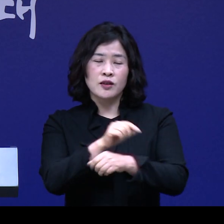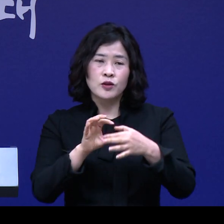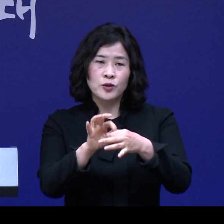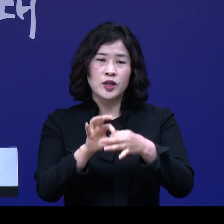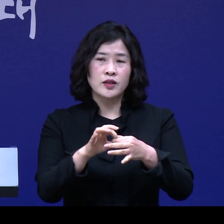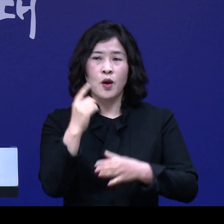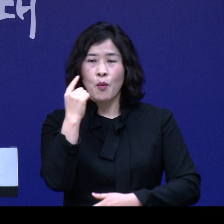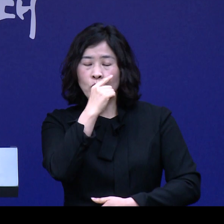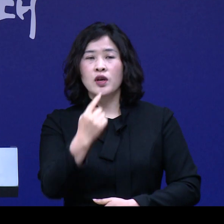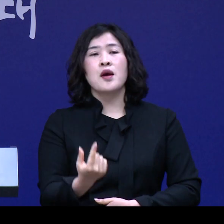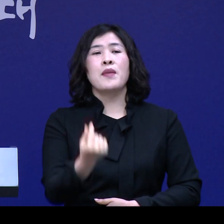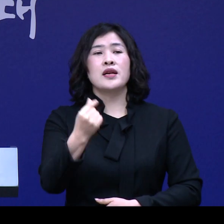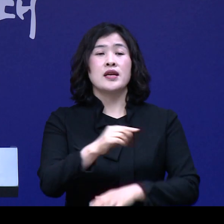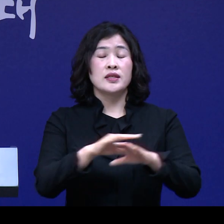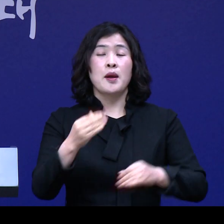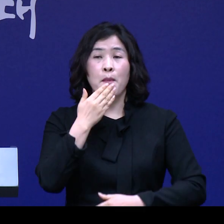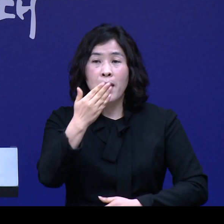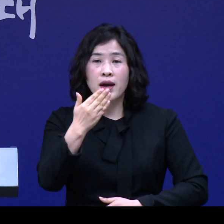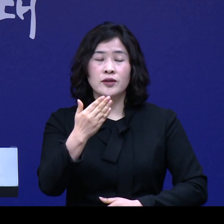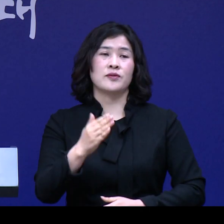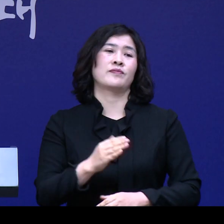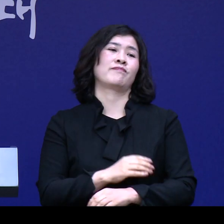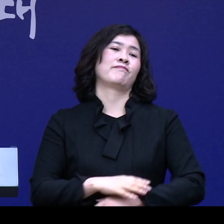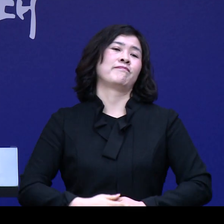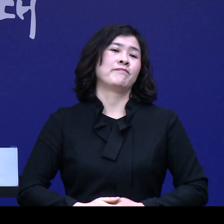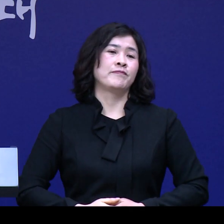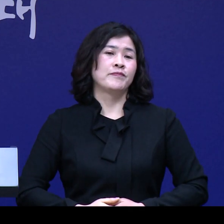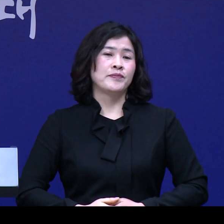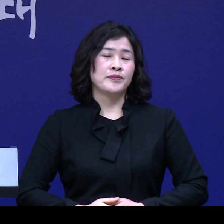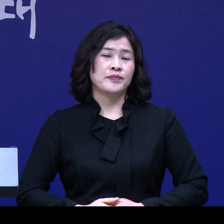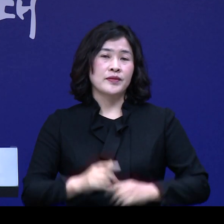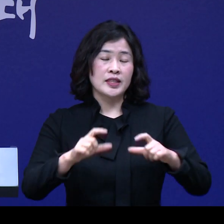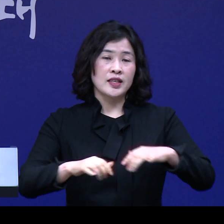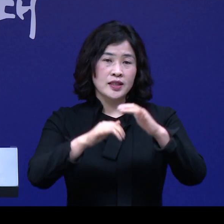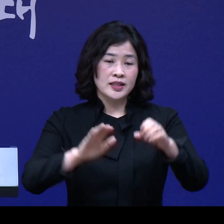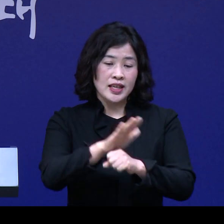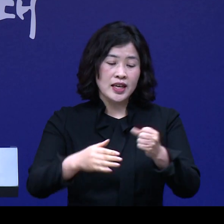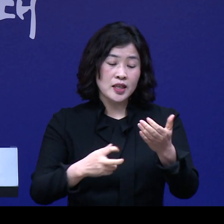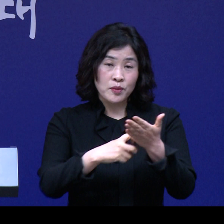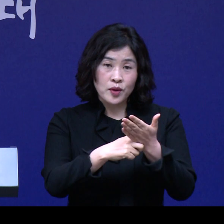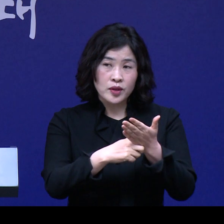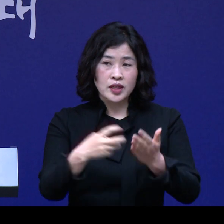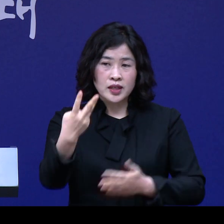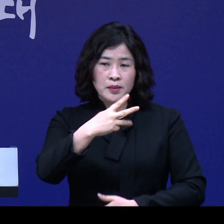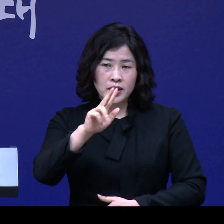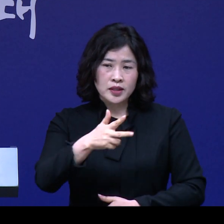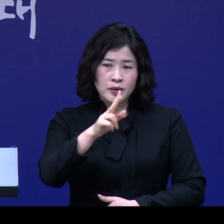보증을 신속히 처리할 수 있도록 하겠습니다. 지역사랑상품권을 3